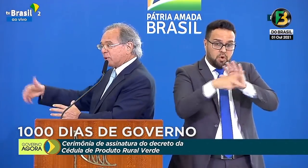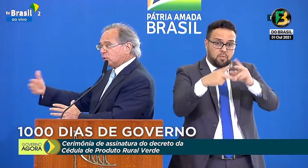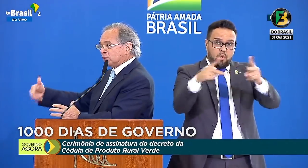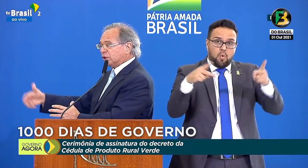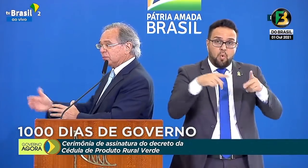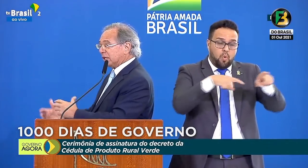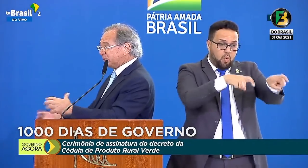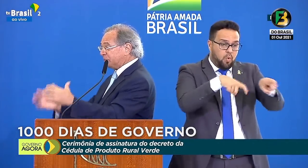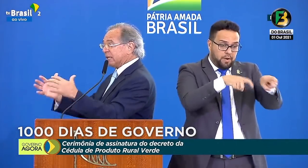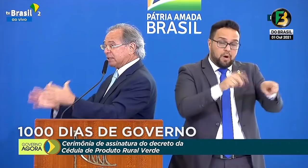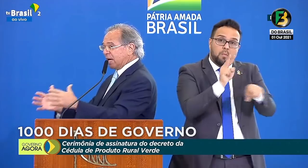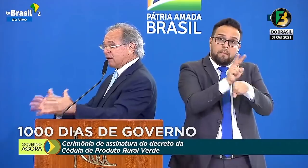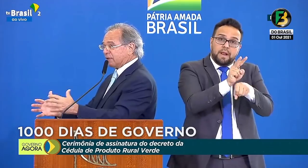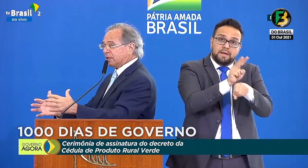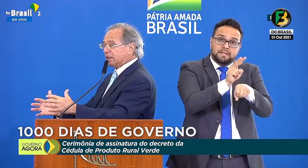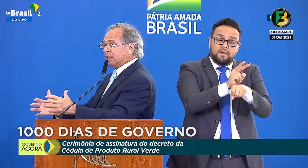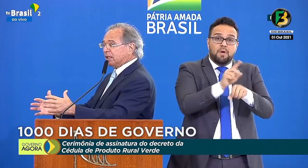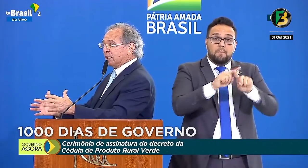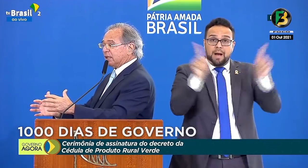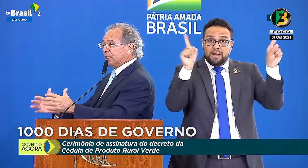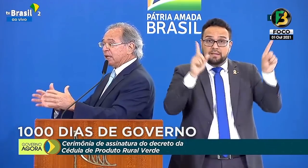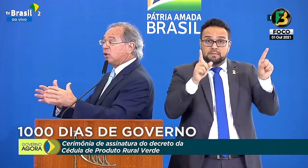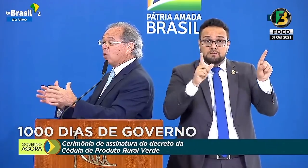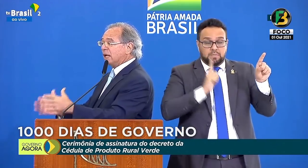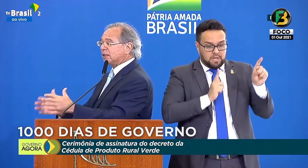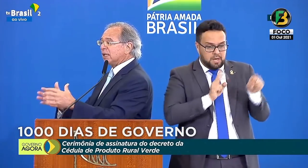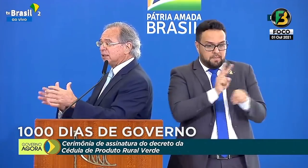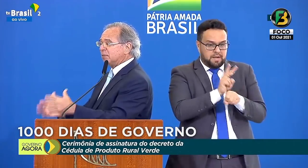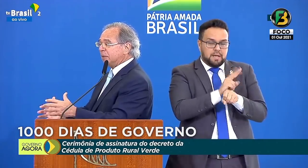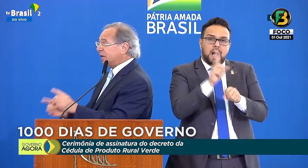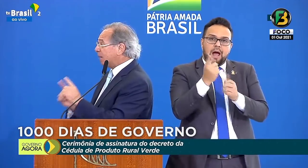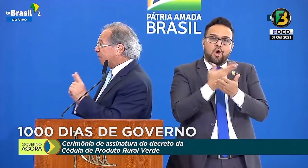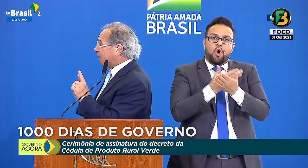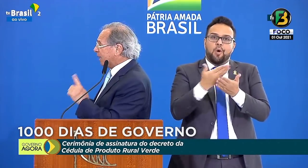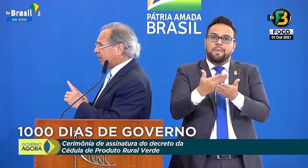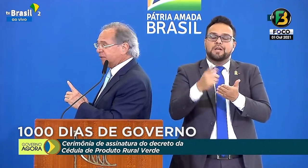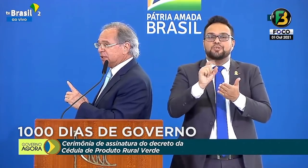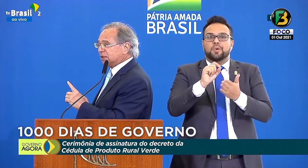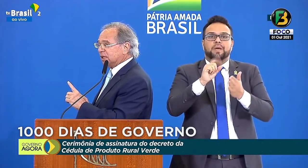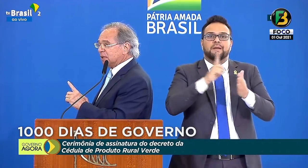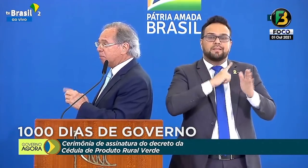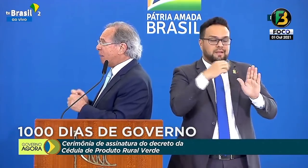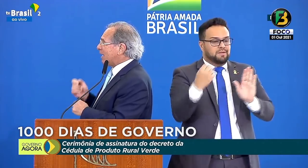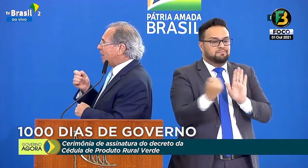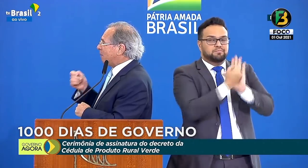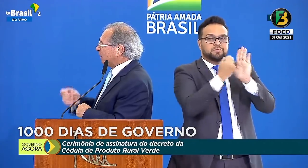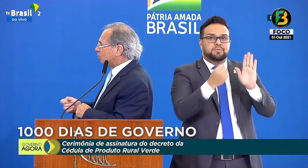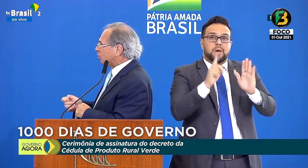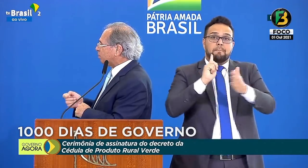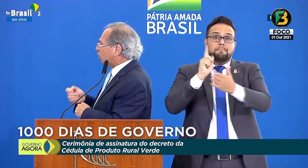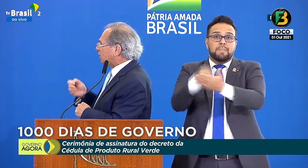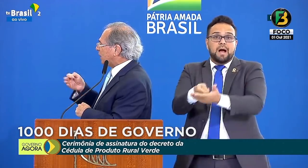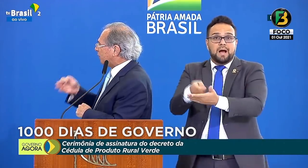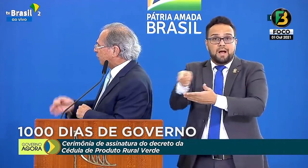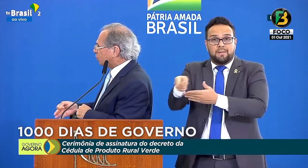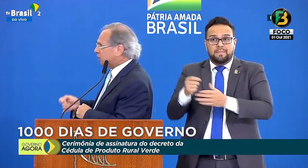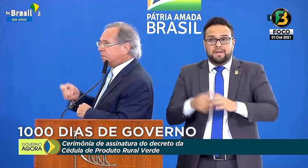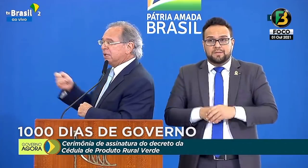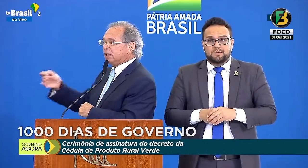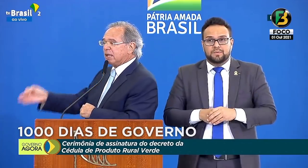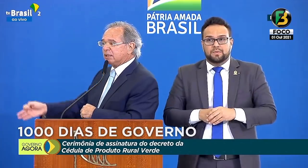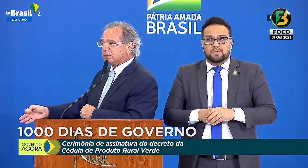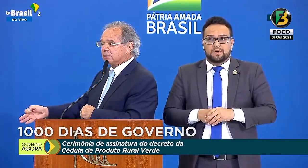tempo que está produzindo, mas preserva, ele começa a receber pela primeira vez pagamentos por